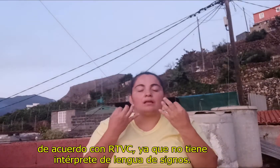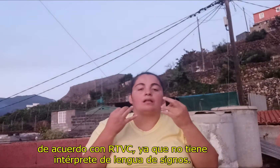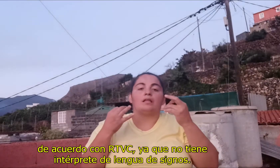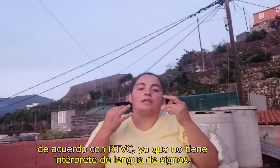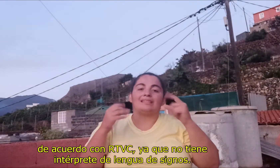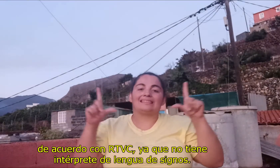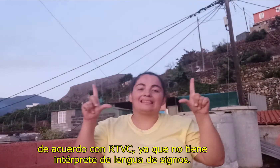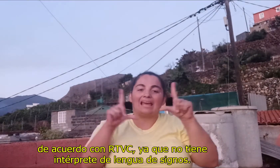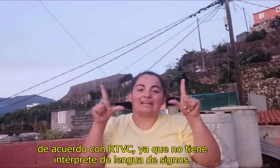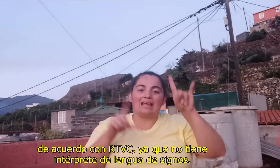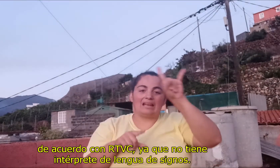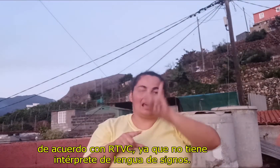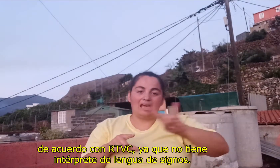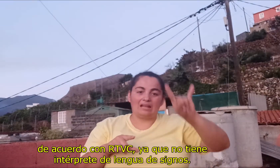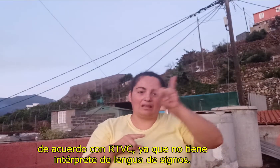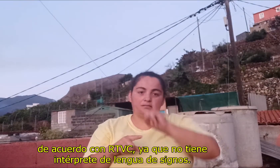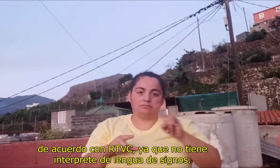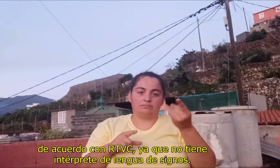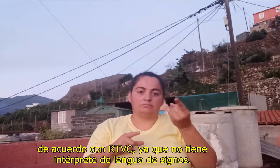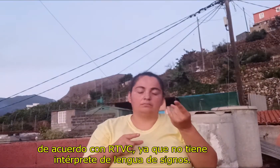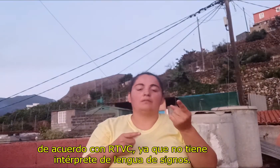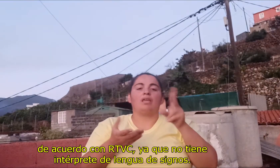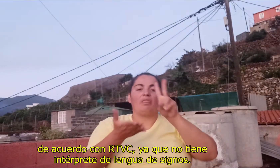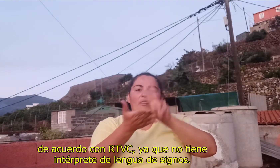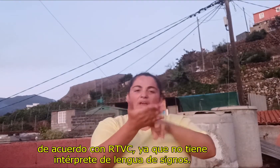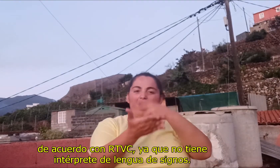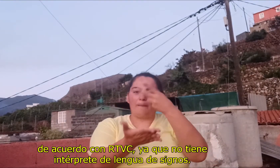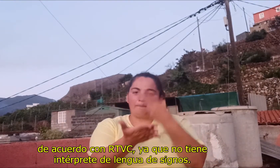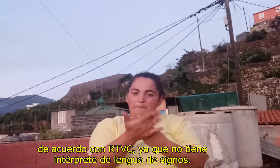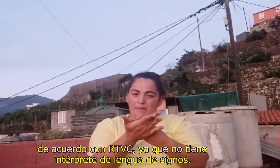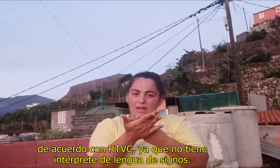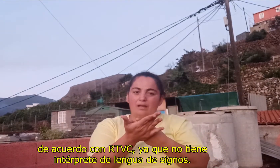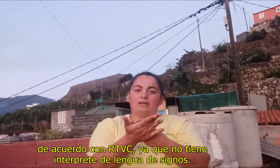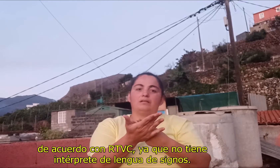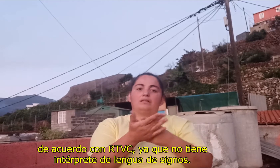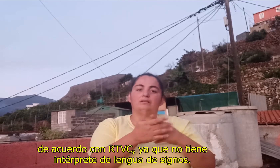RTVE, ya que no tiene intérprete de lengua de signos,